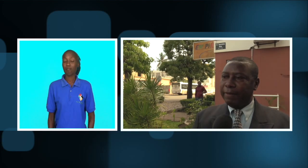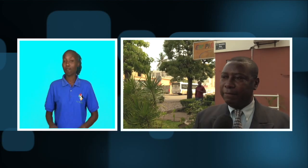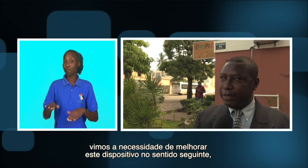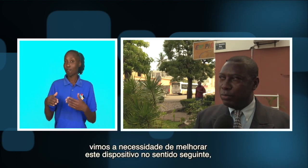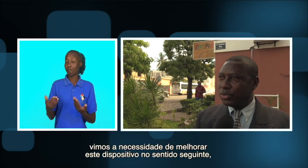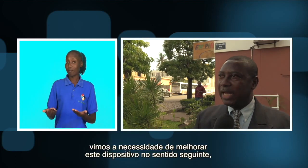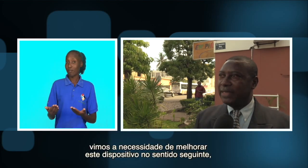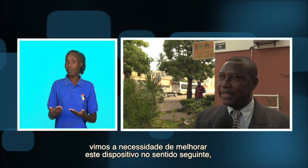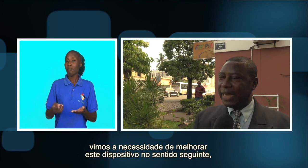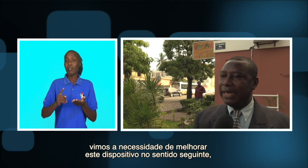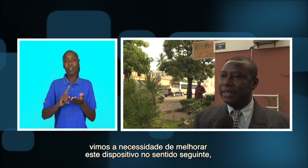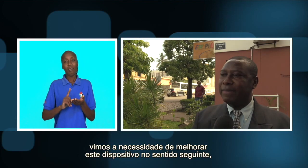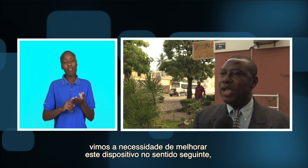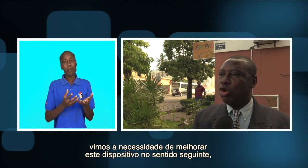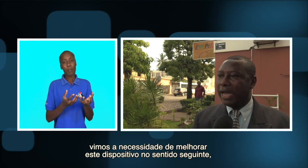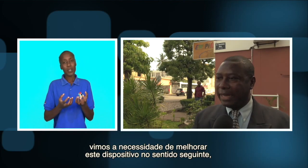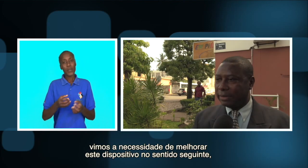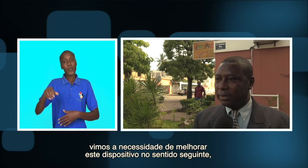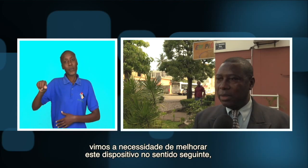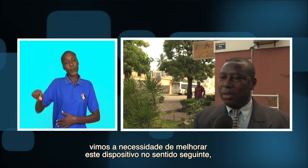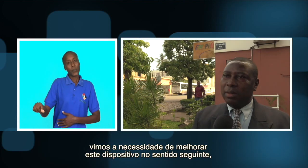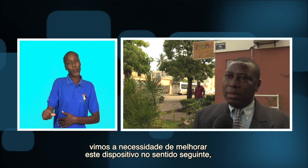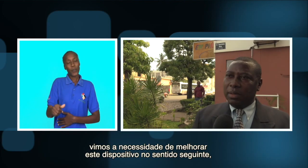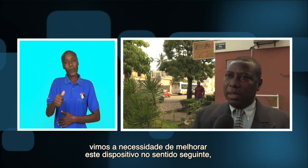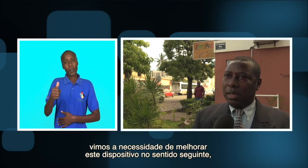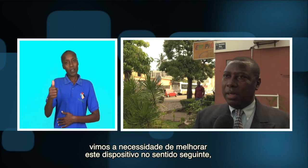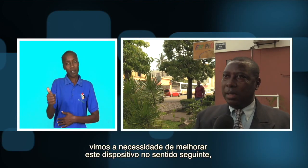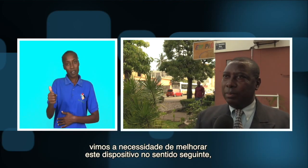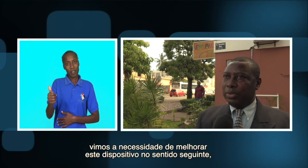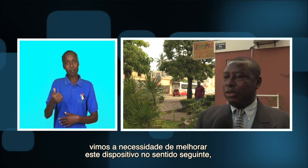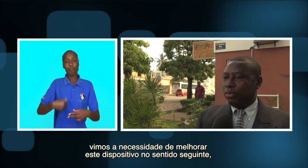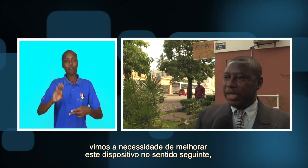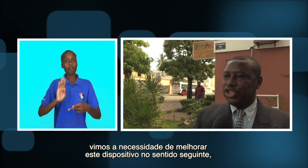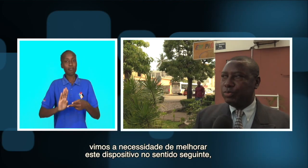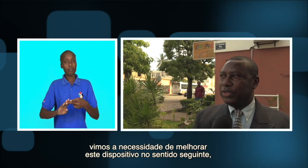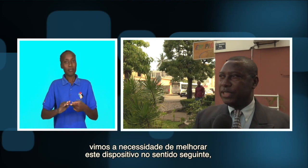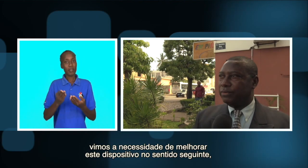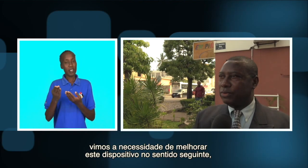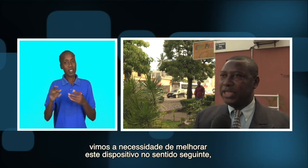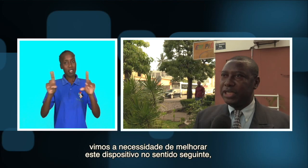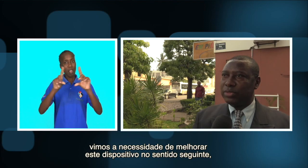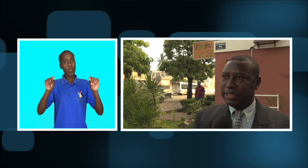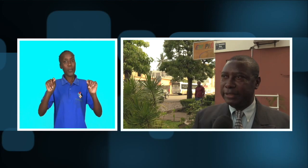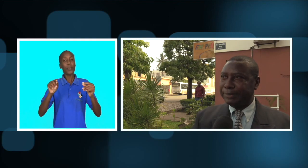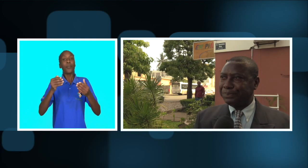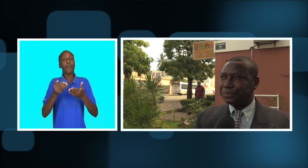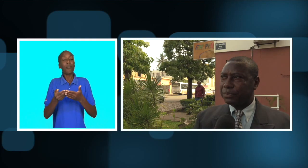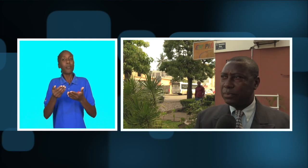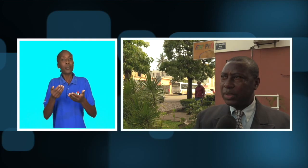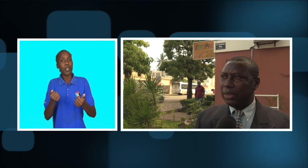Vimos a necessidade de melhorar, portanto, este dispositivo, no sentido seguinte,